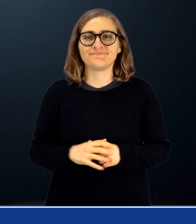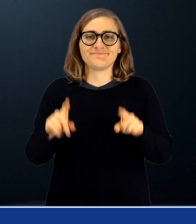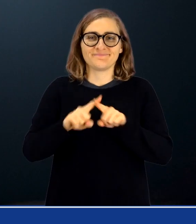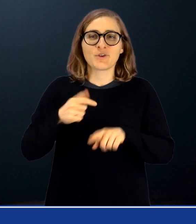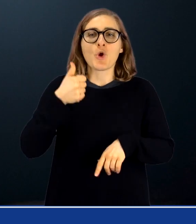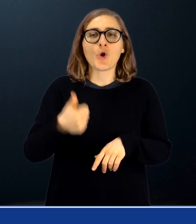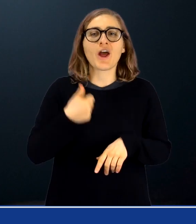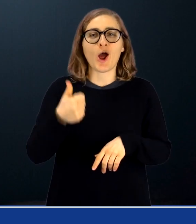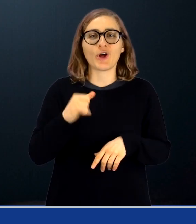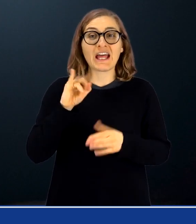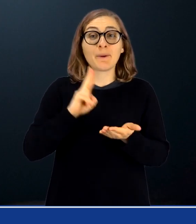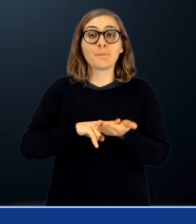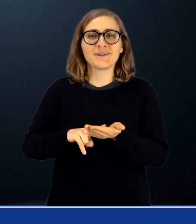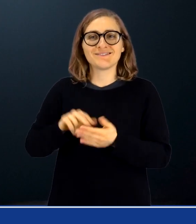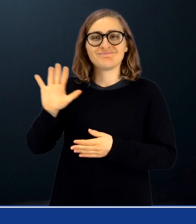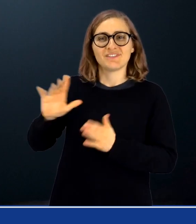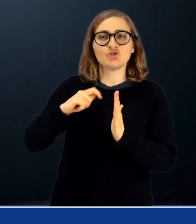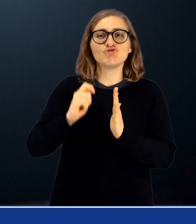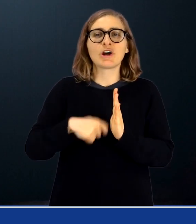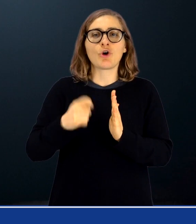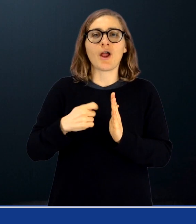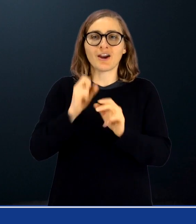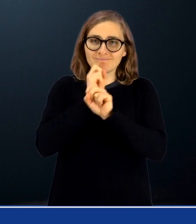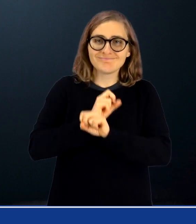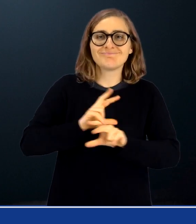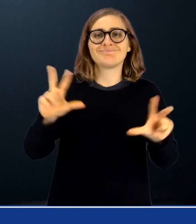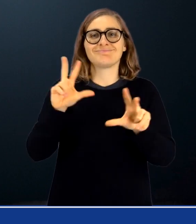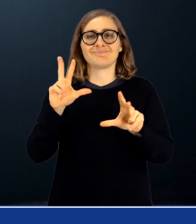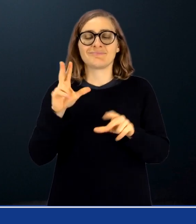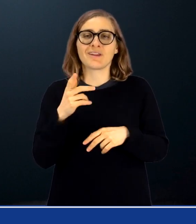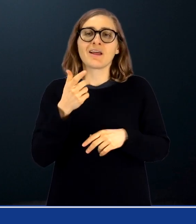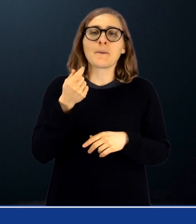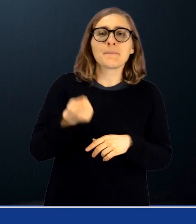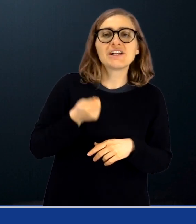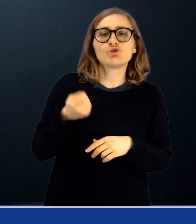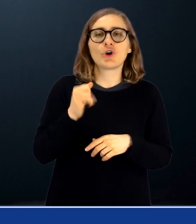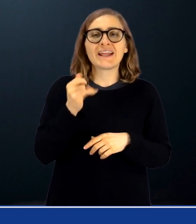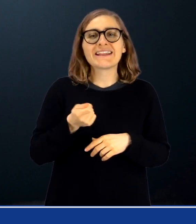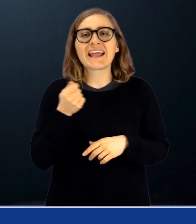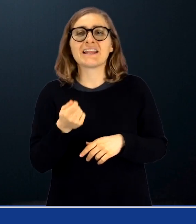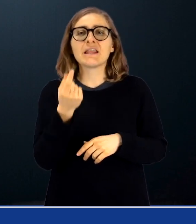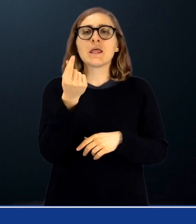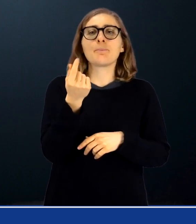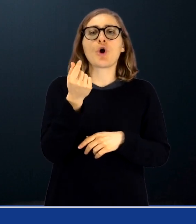Come ogni anno, l'Inps comunica con propria circolare gli importi ufficiali delle pensioni e